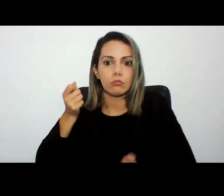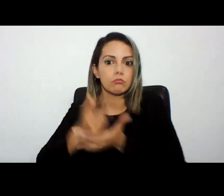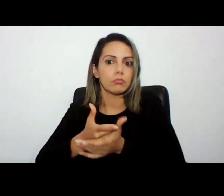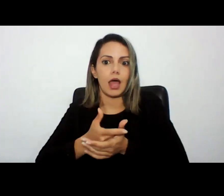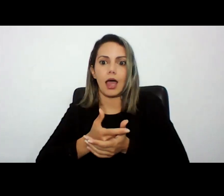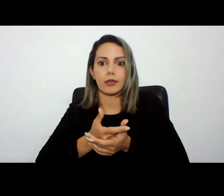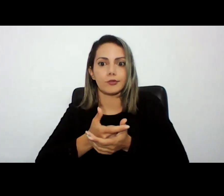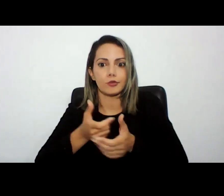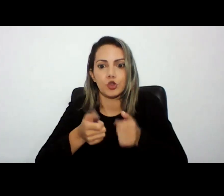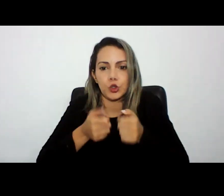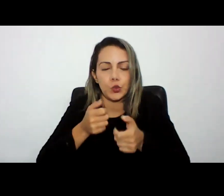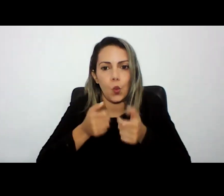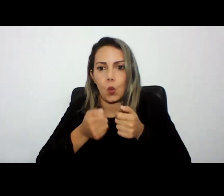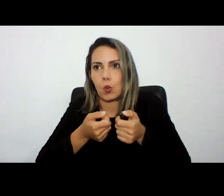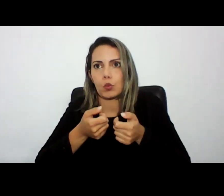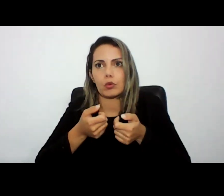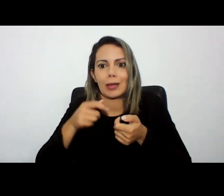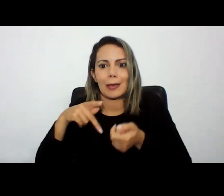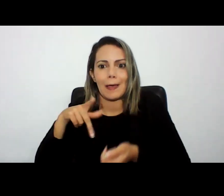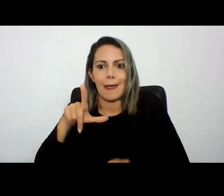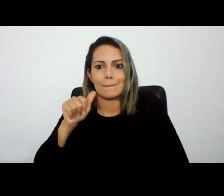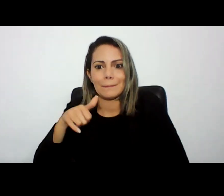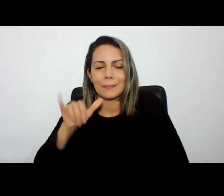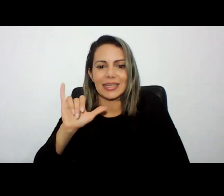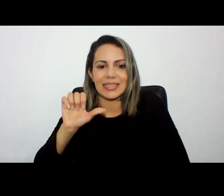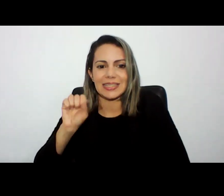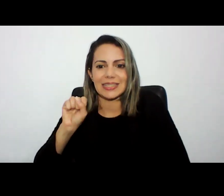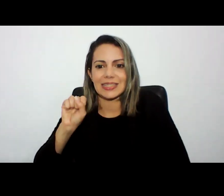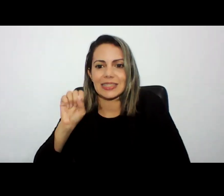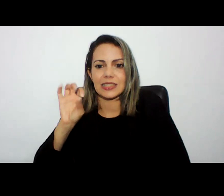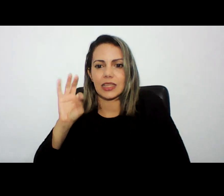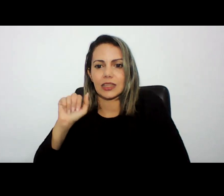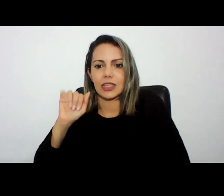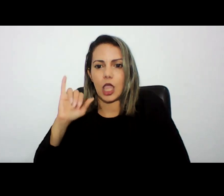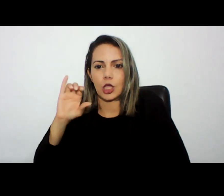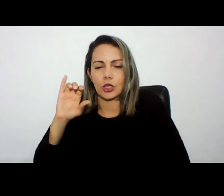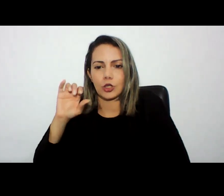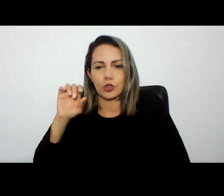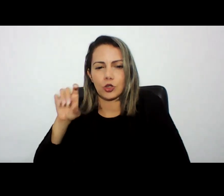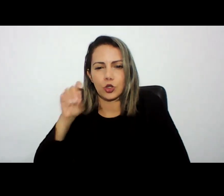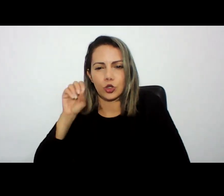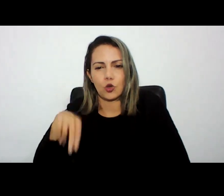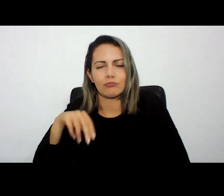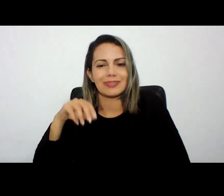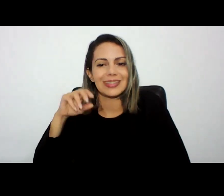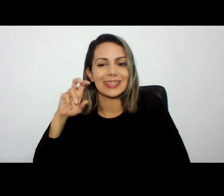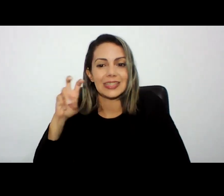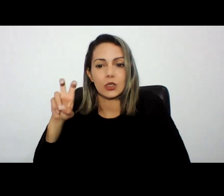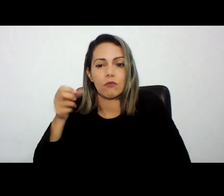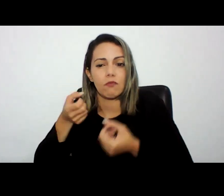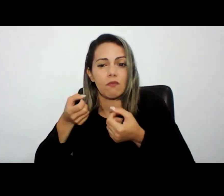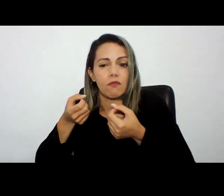gente está hoje mas vamos supor que seja o 5 ele comprou um Playstation 5 e vendeu por 20 reais no colégio o negócio dele era só testar e ver se estava certo não estava